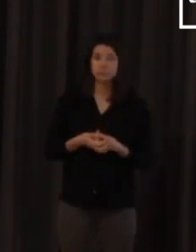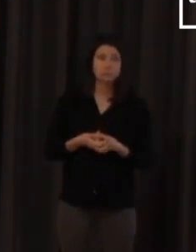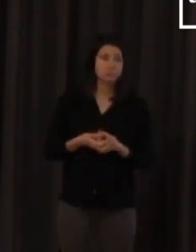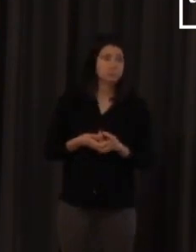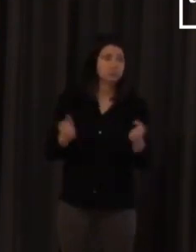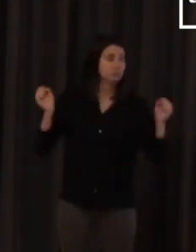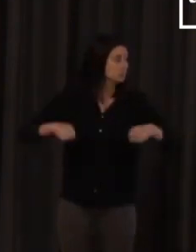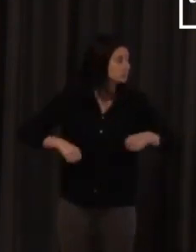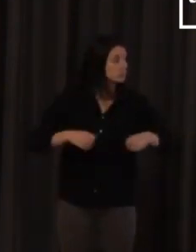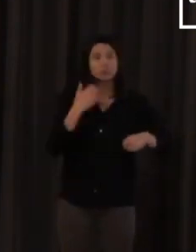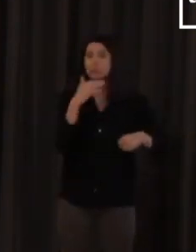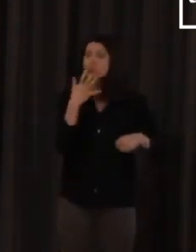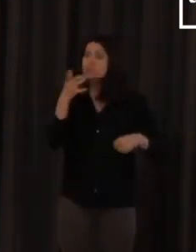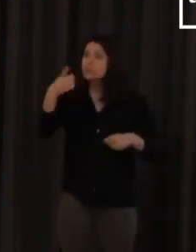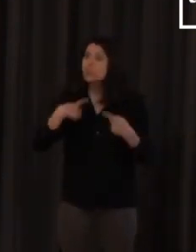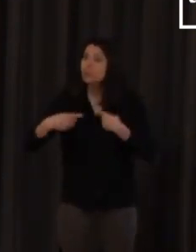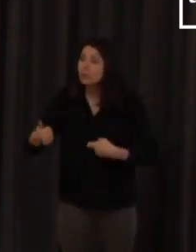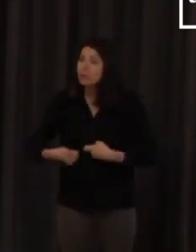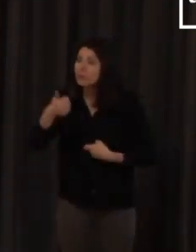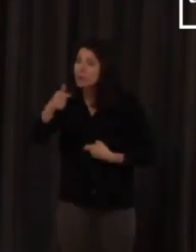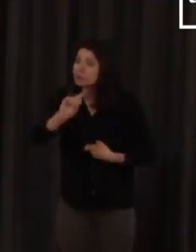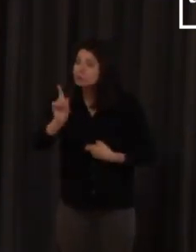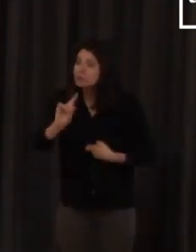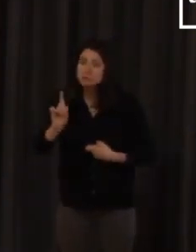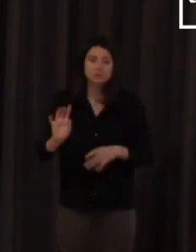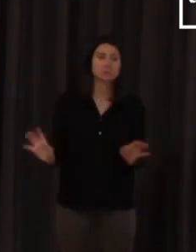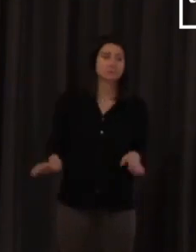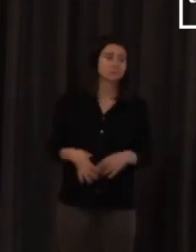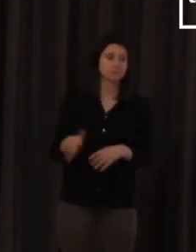no sé si hay preguntas aquí si no la llorja y la venta